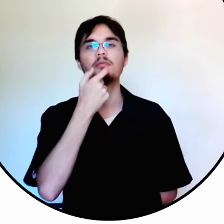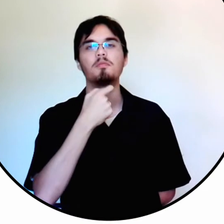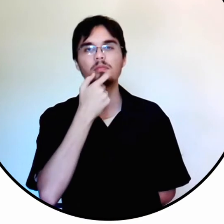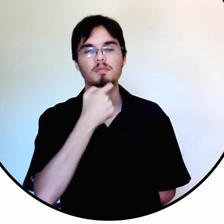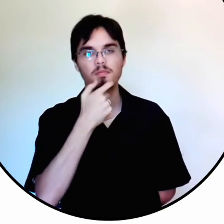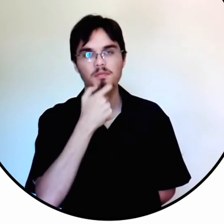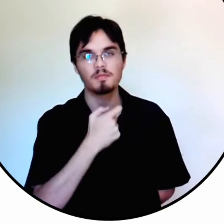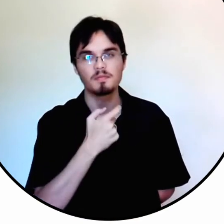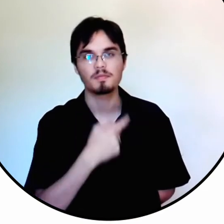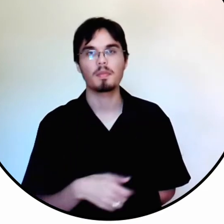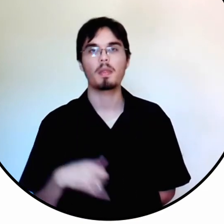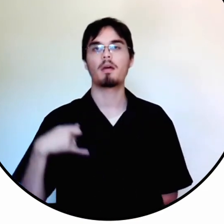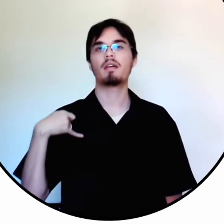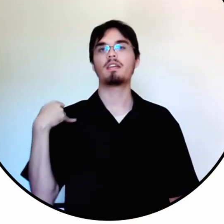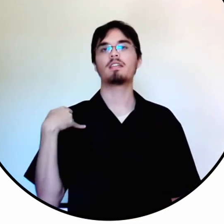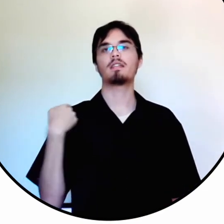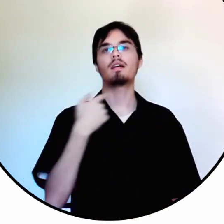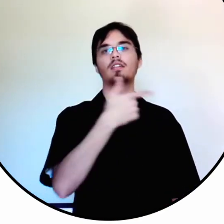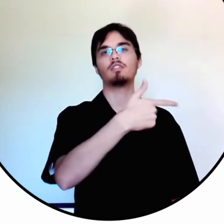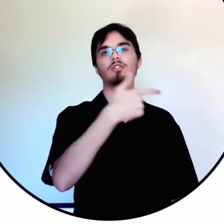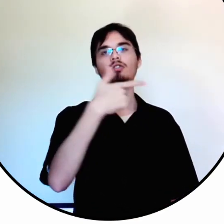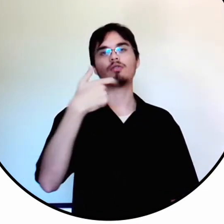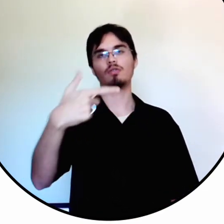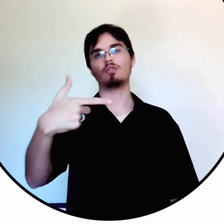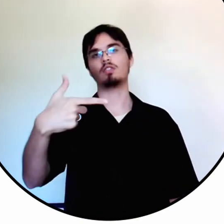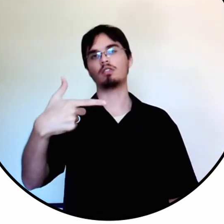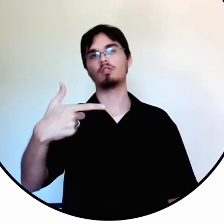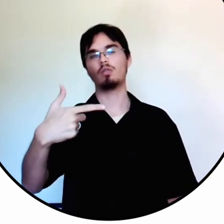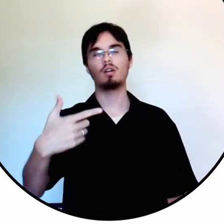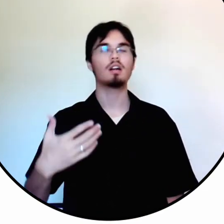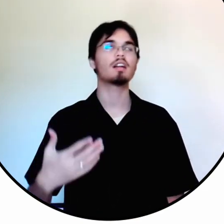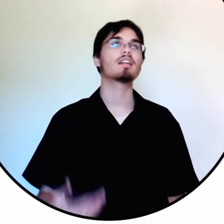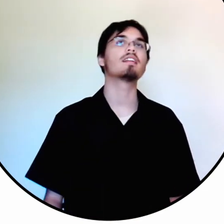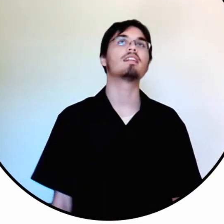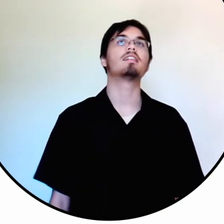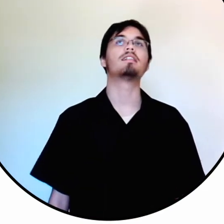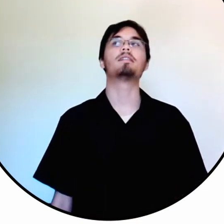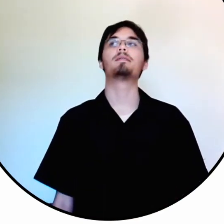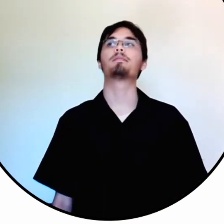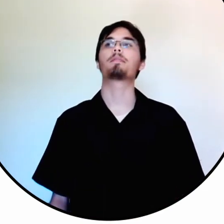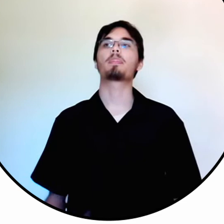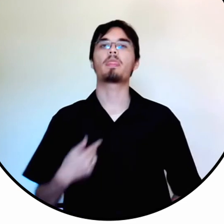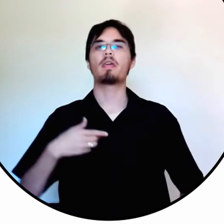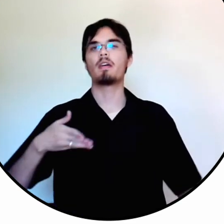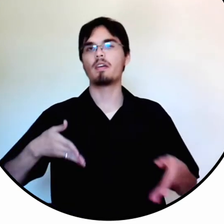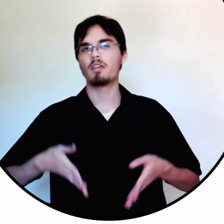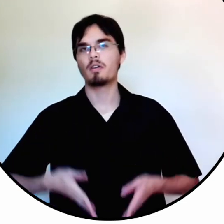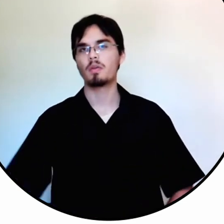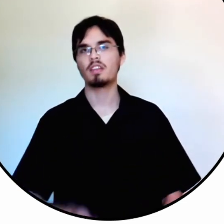Meu sinal é assim. Minha idade é 22. Tenho 22 anos.